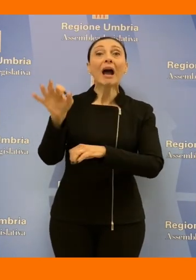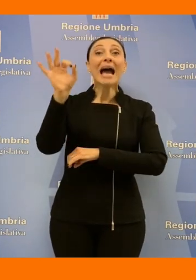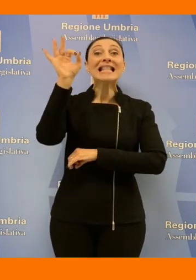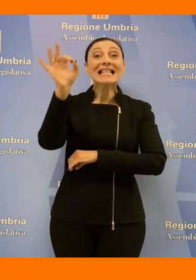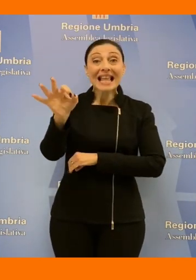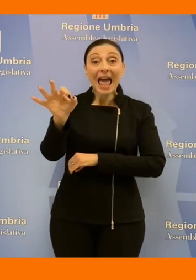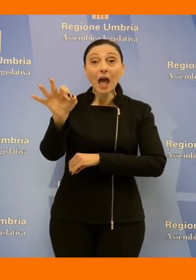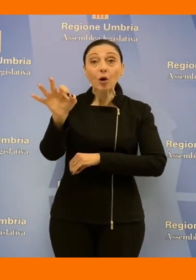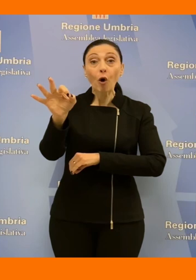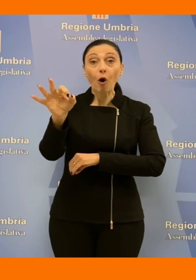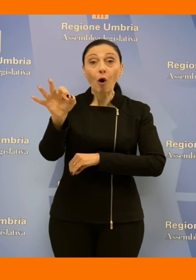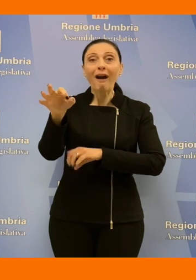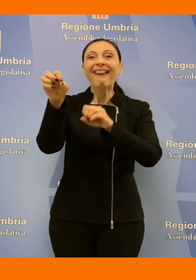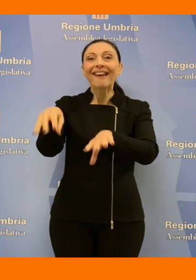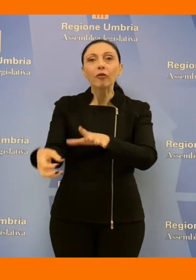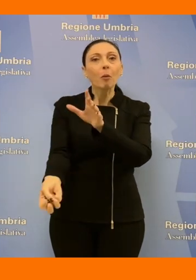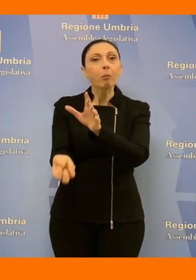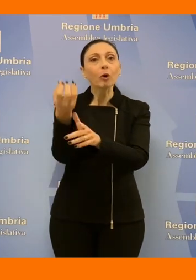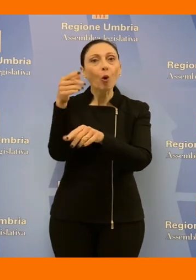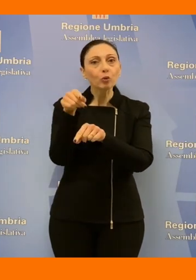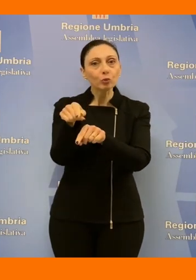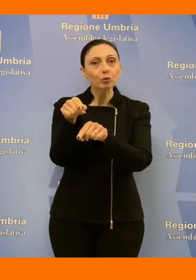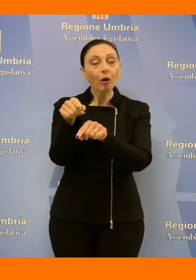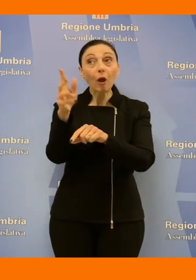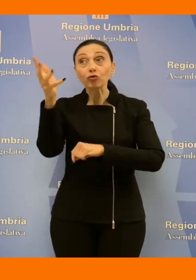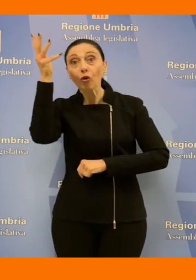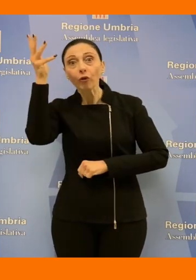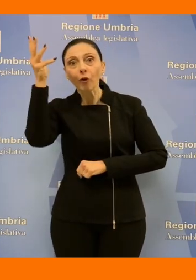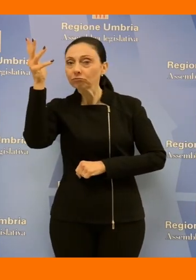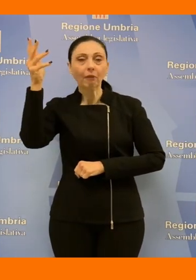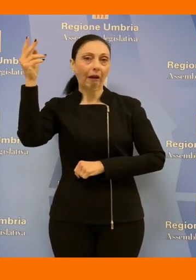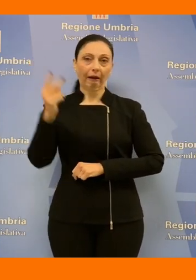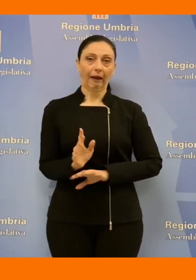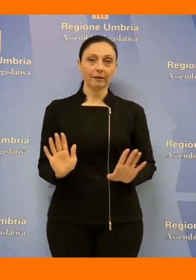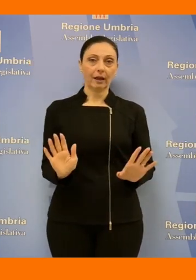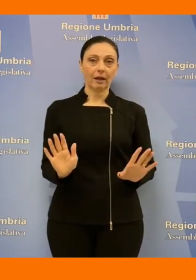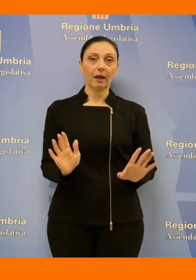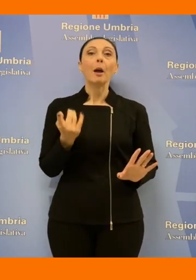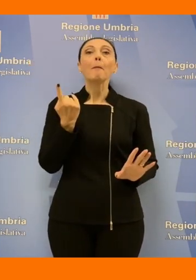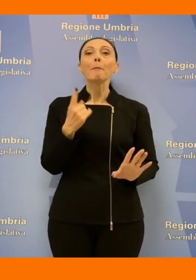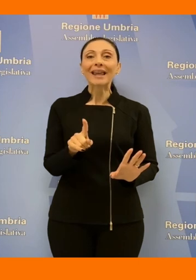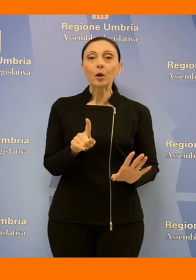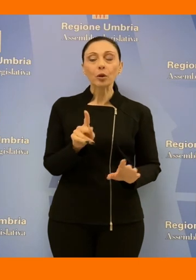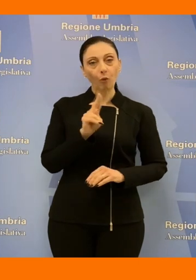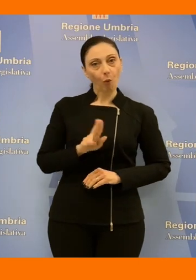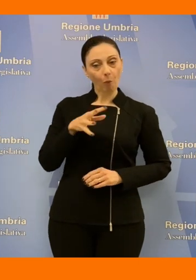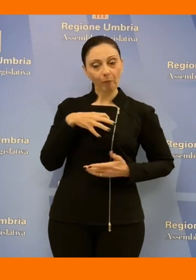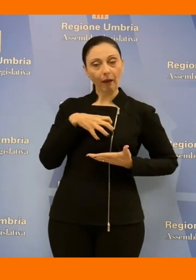produzione di rifiuti non è una chimera non è un sogno è una realtà investire le risorse dell'Umbria per gestire